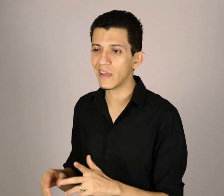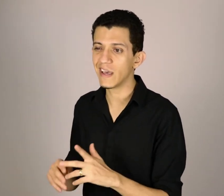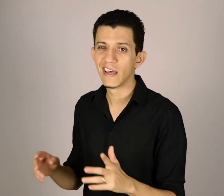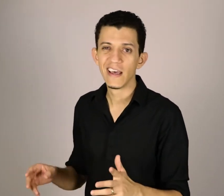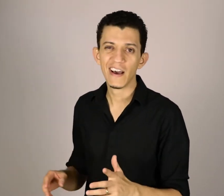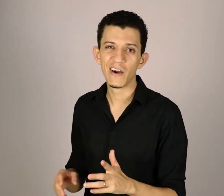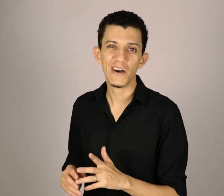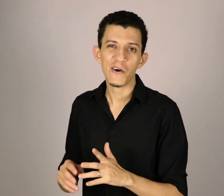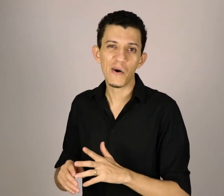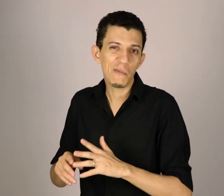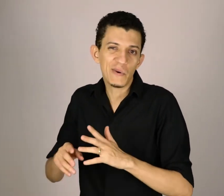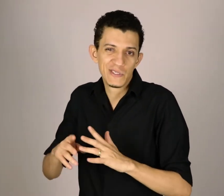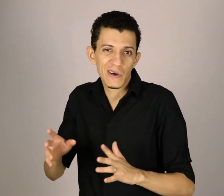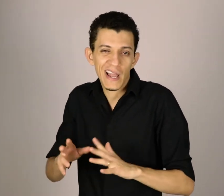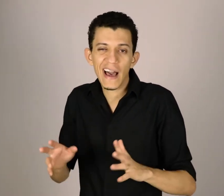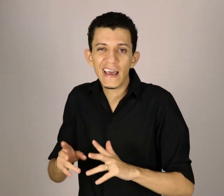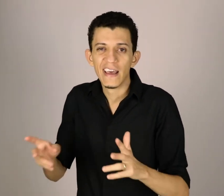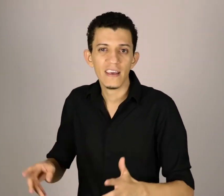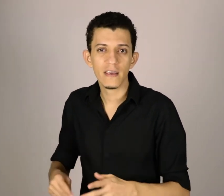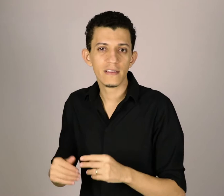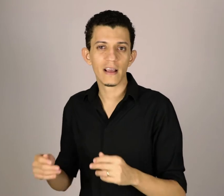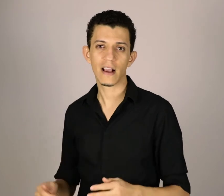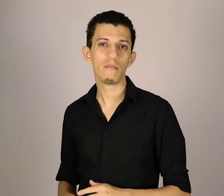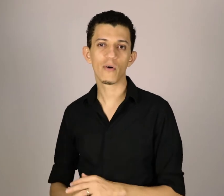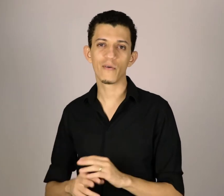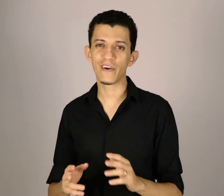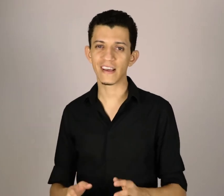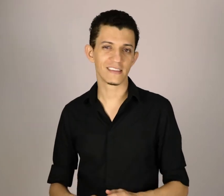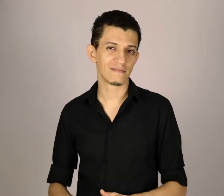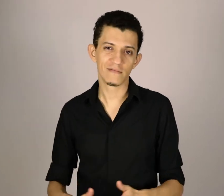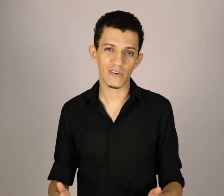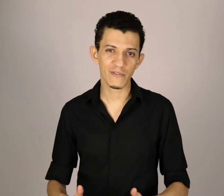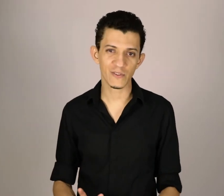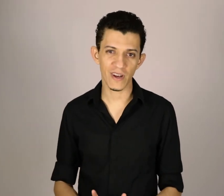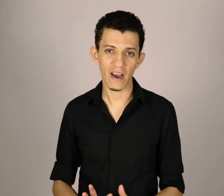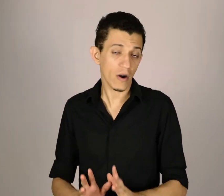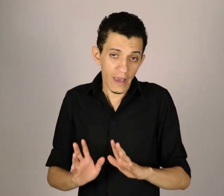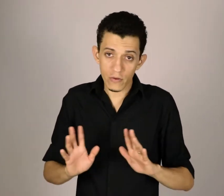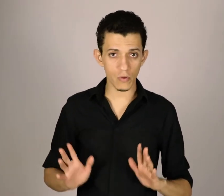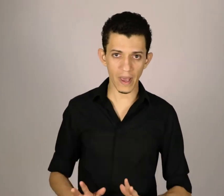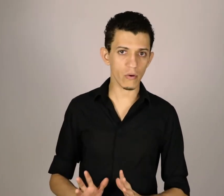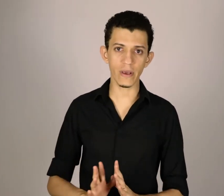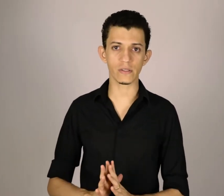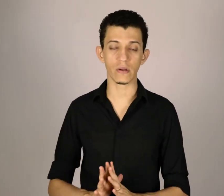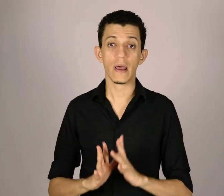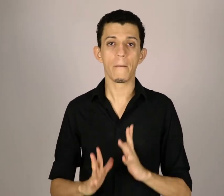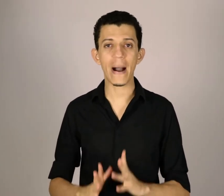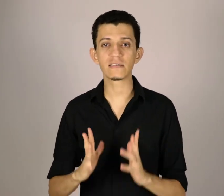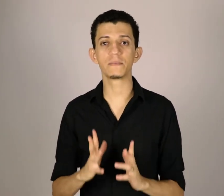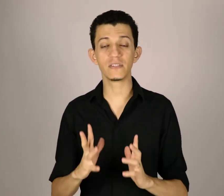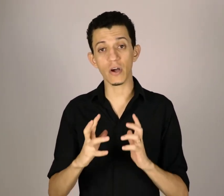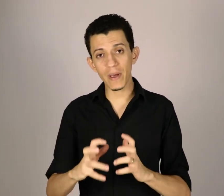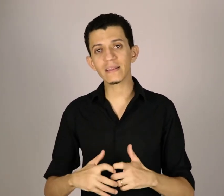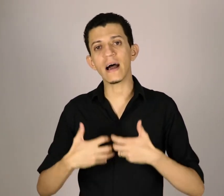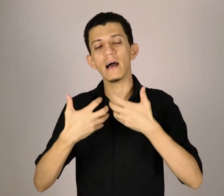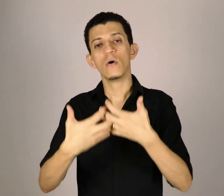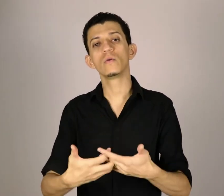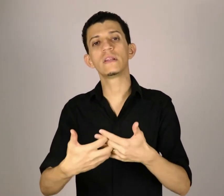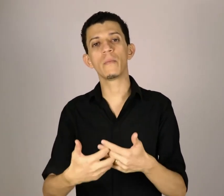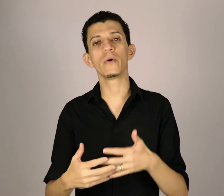oi, bom dia, olá, e acabou a conversa, não vai funcionar. Ok, tudo bem com isso, mas você precisa de aumentar o tempo em